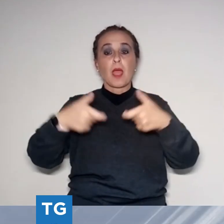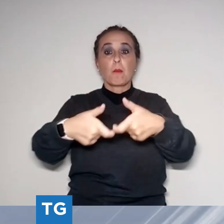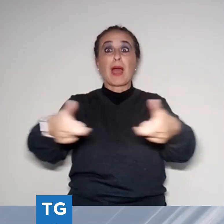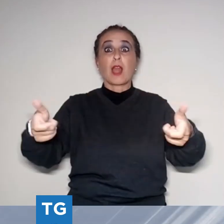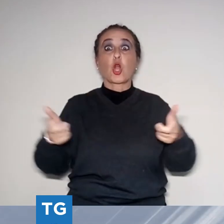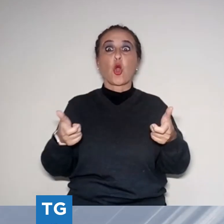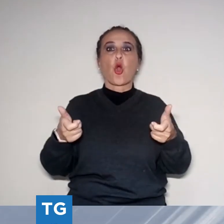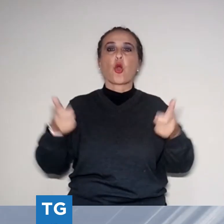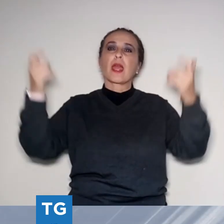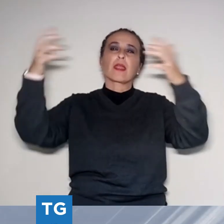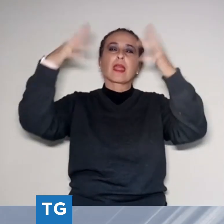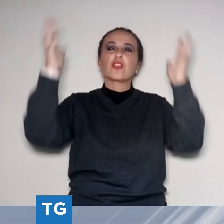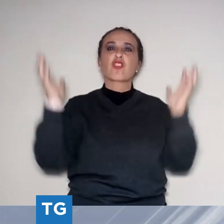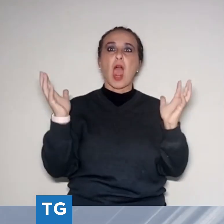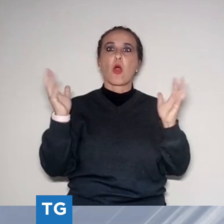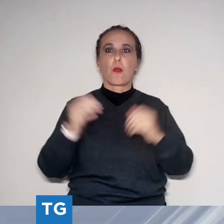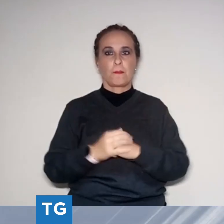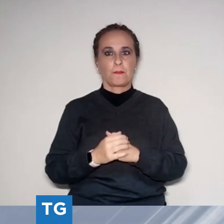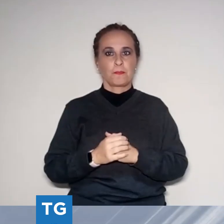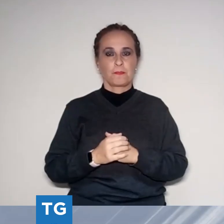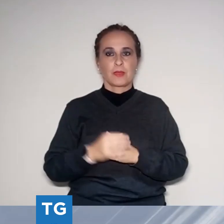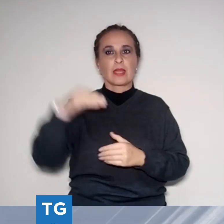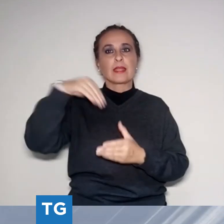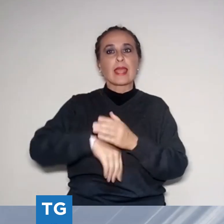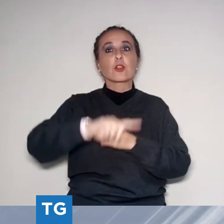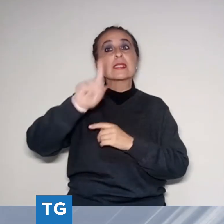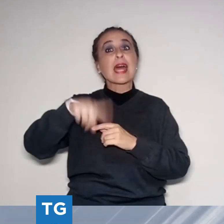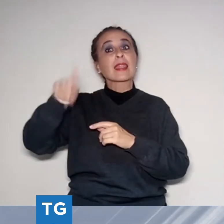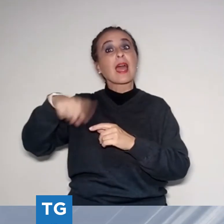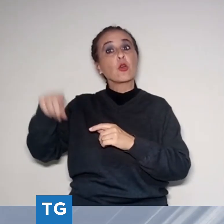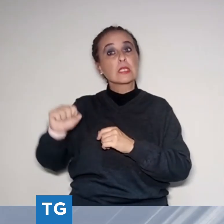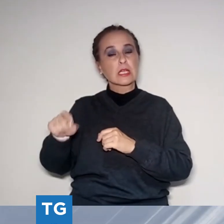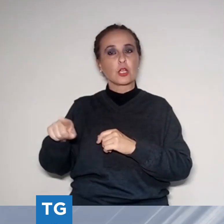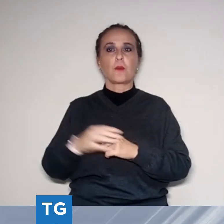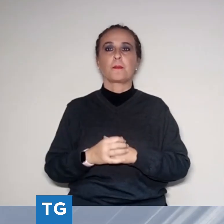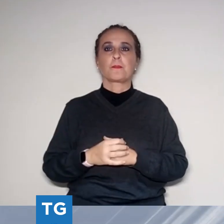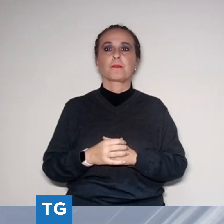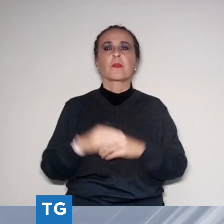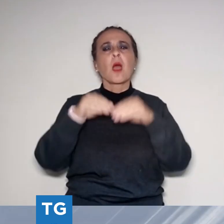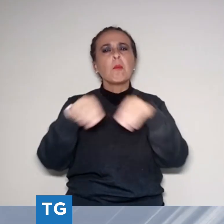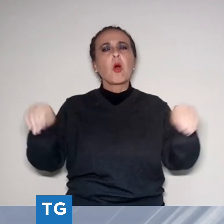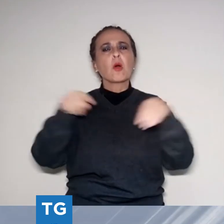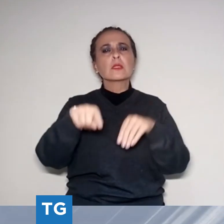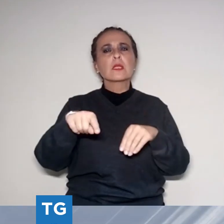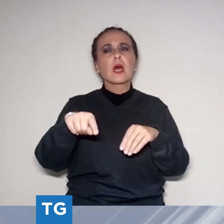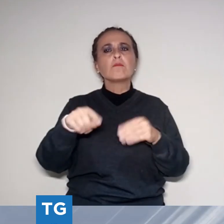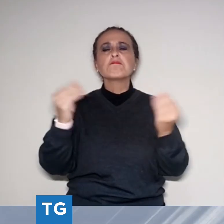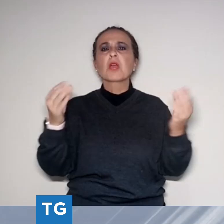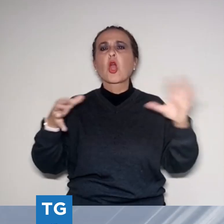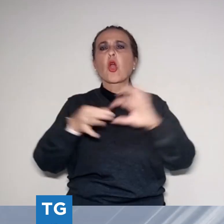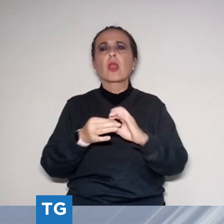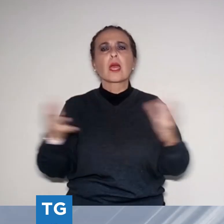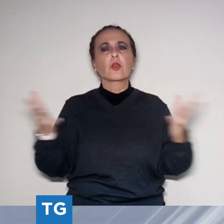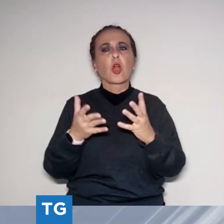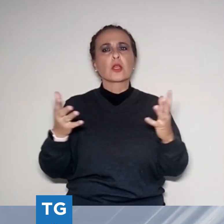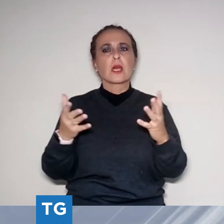'Agostino con la curatela di Antonio D'Ambroso. Una mostra che ruota intorno all'allestimento realizzato all'interno della chiesa